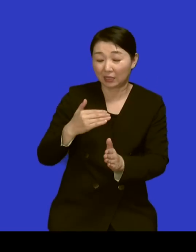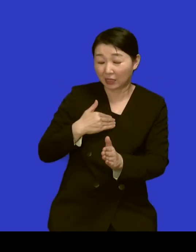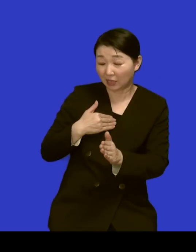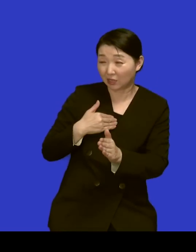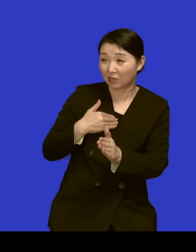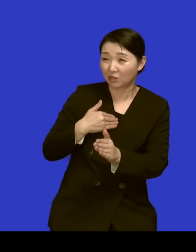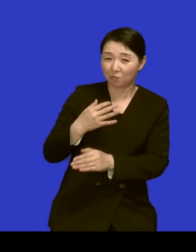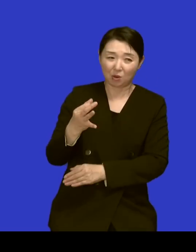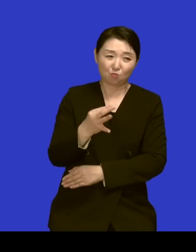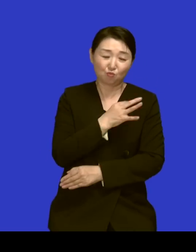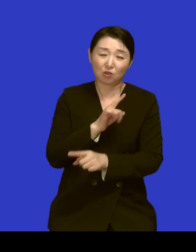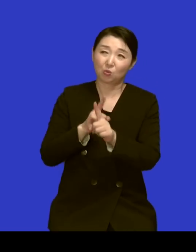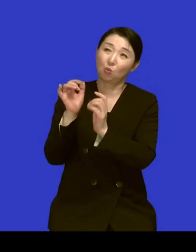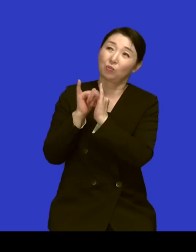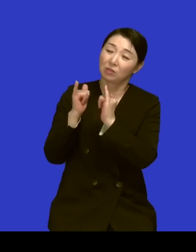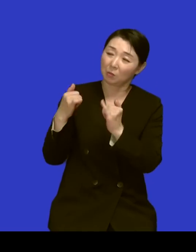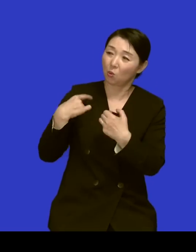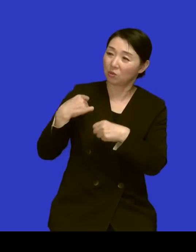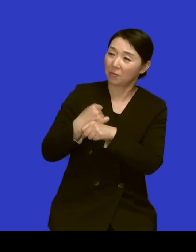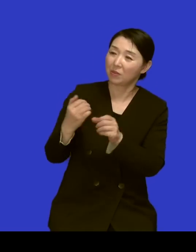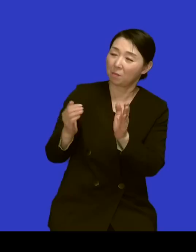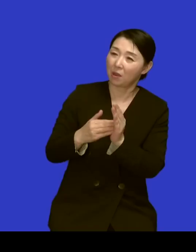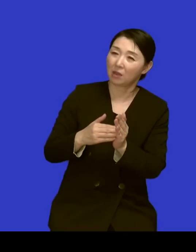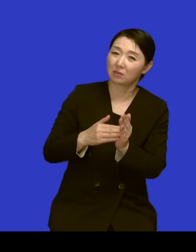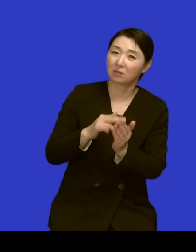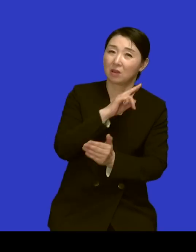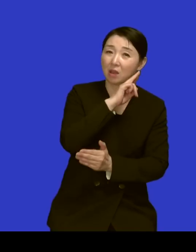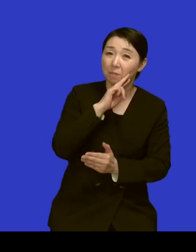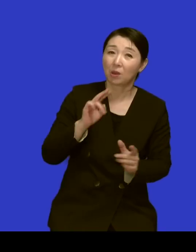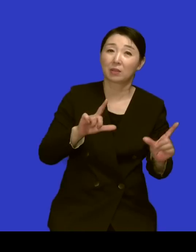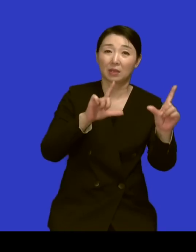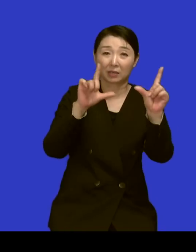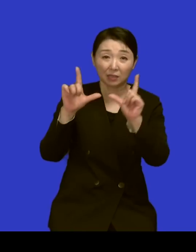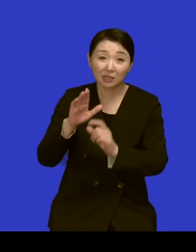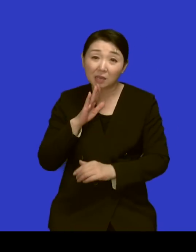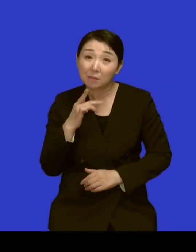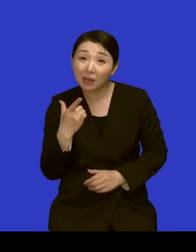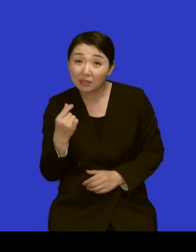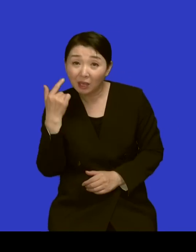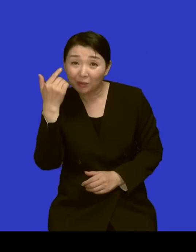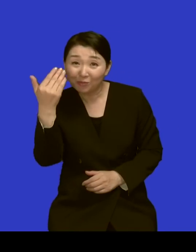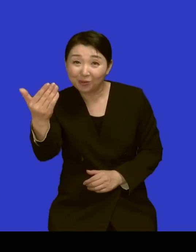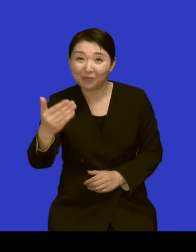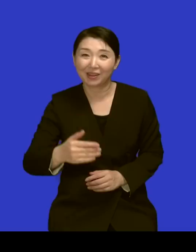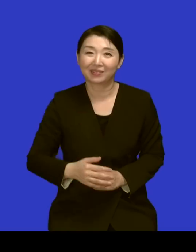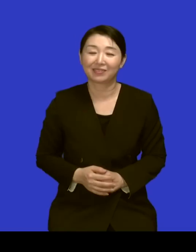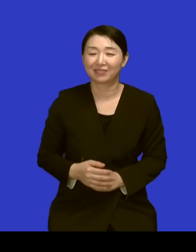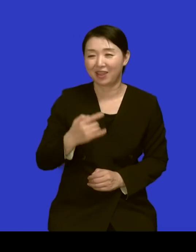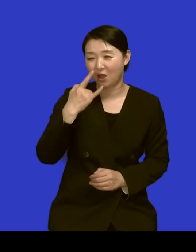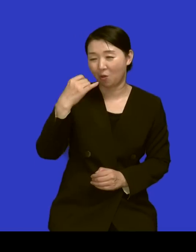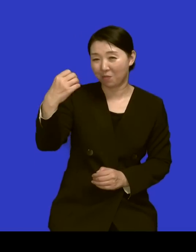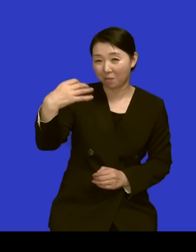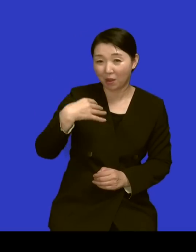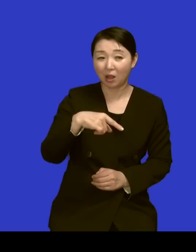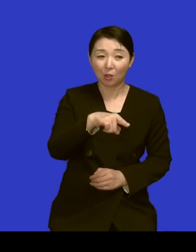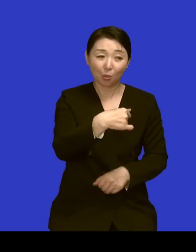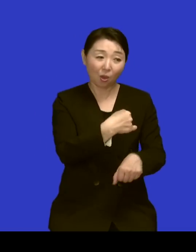좋은 옷을 만들고 편하게 사는데 이게 맞냐 네 그랬더니 어머님이 너가 하는 일이 장한